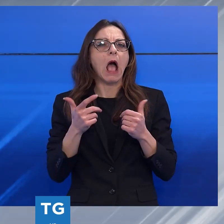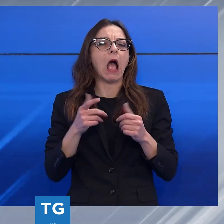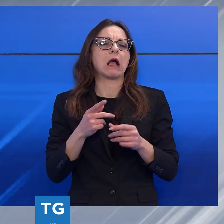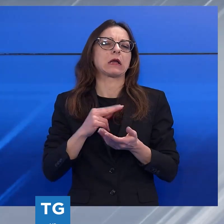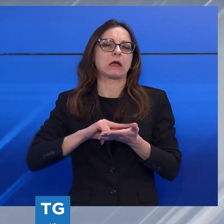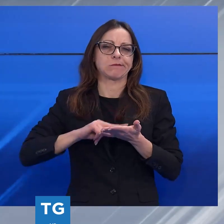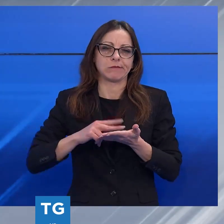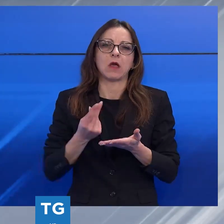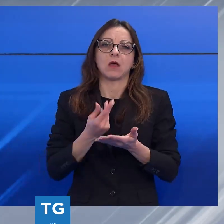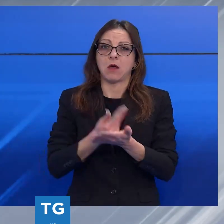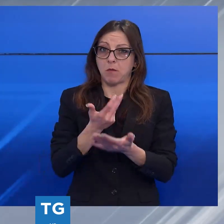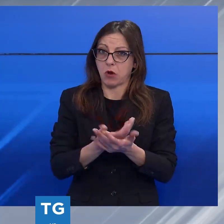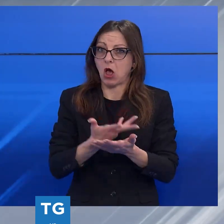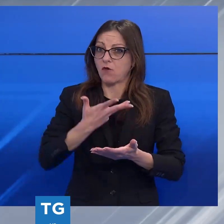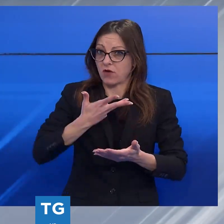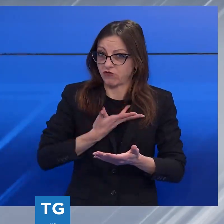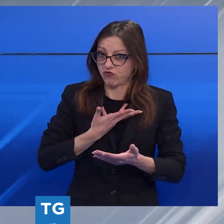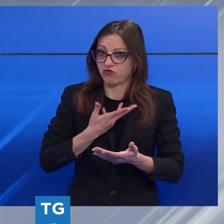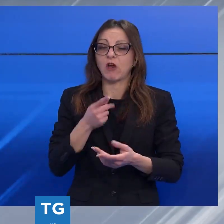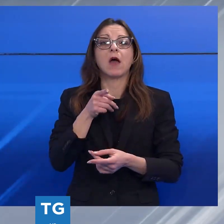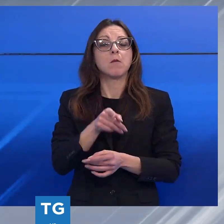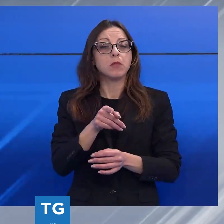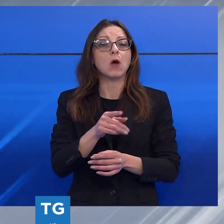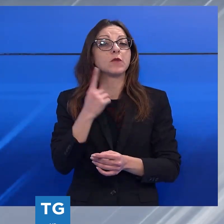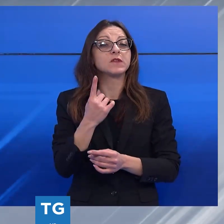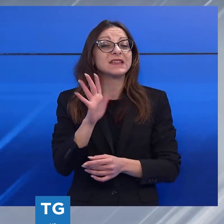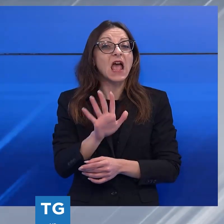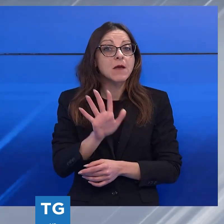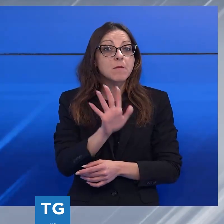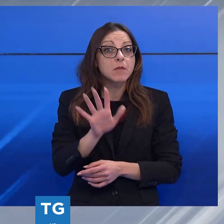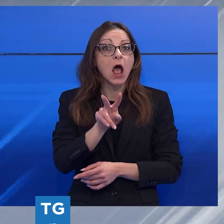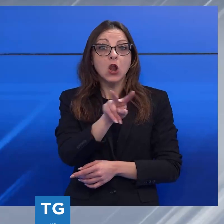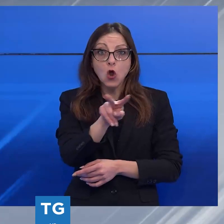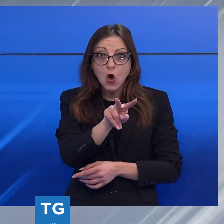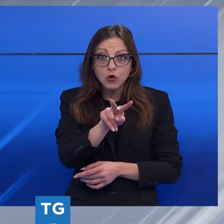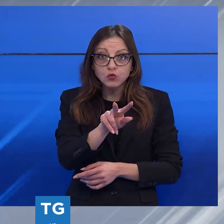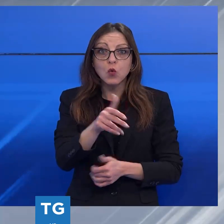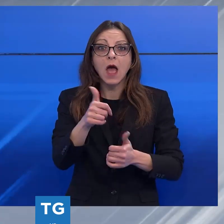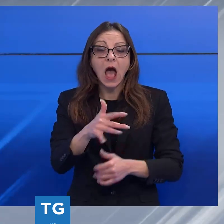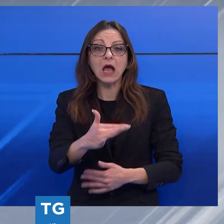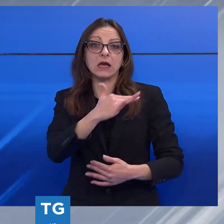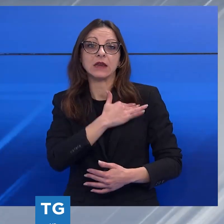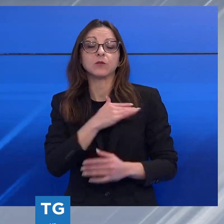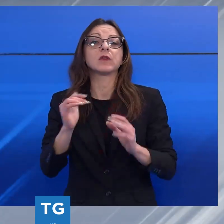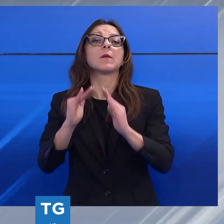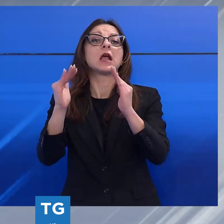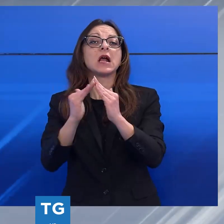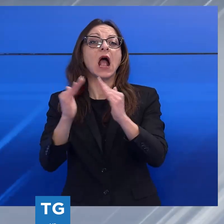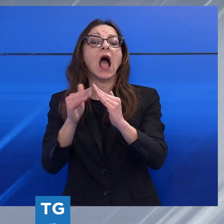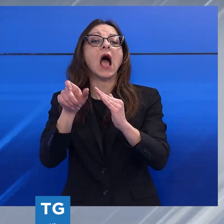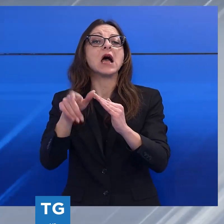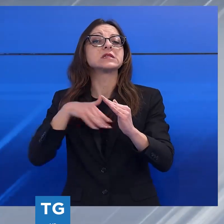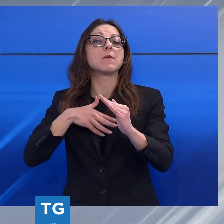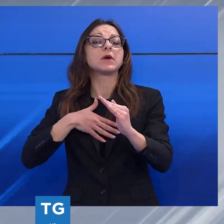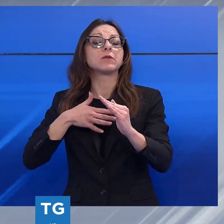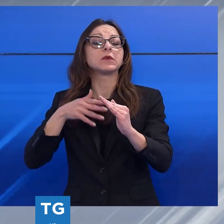contestazione sugli incendi, accrediterebbero i due giovani anche come presunti autori di un furto di abitazione di un'anziana signora di